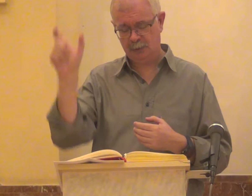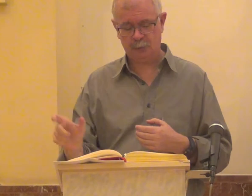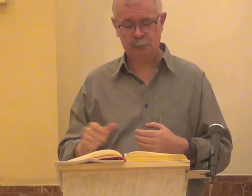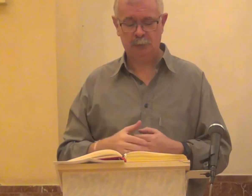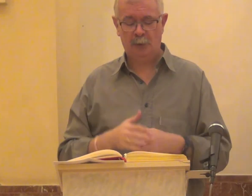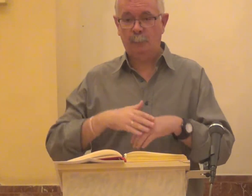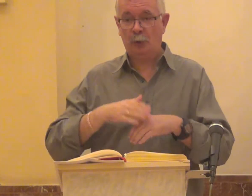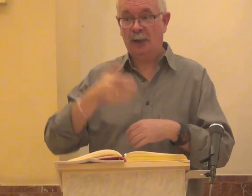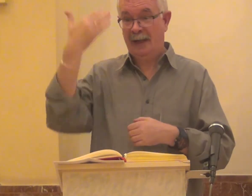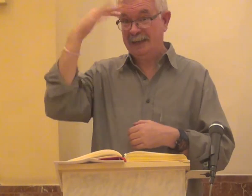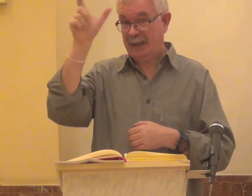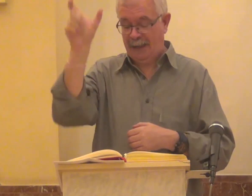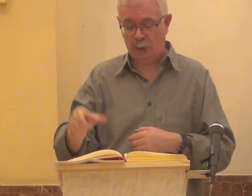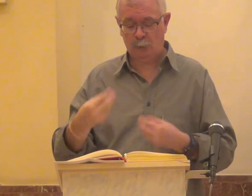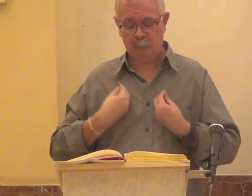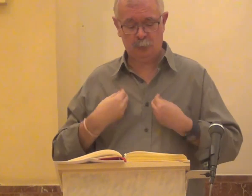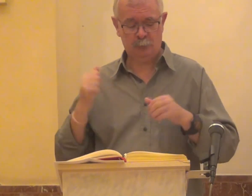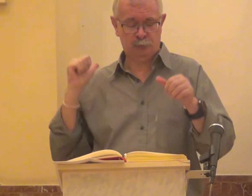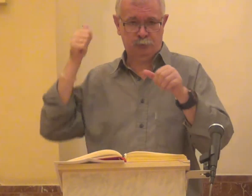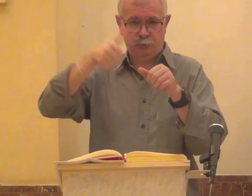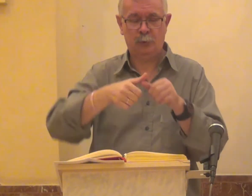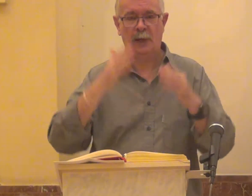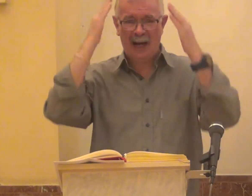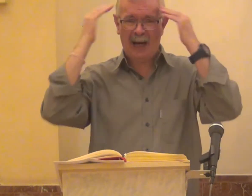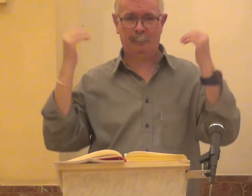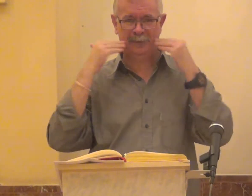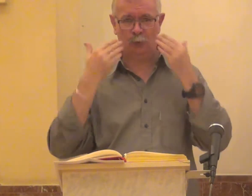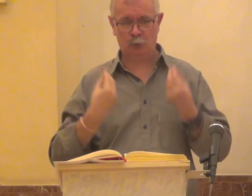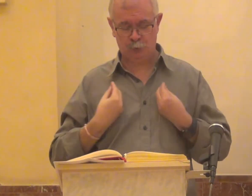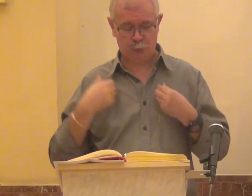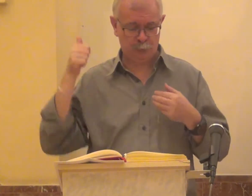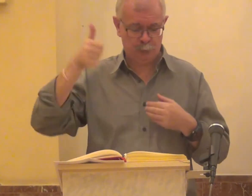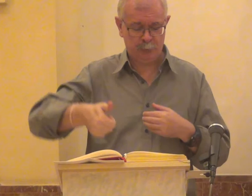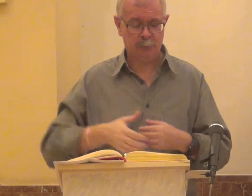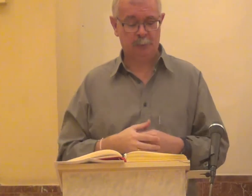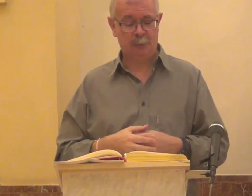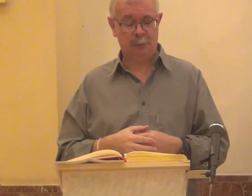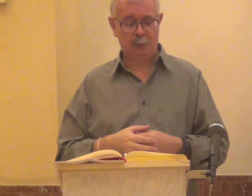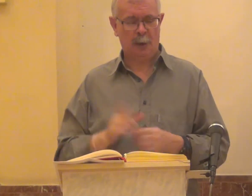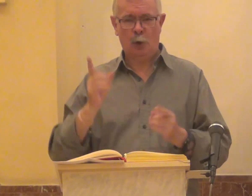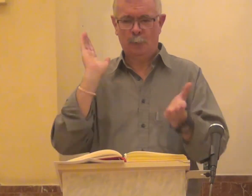oprimirás ni dejarás al forastero porque forasteros fuisteis vosotros en Egipto